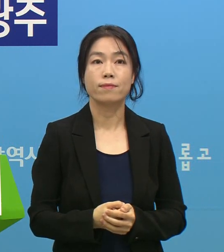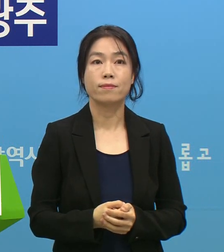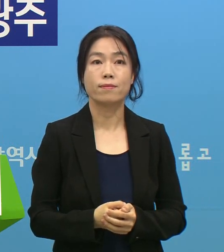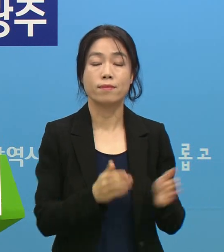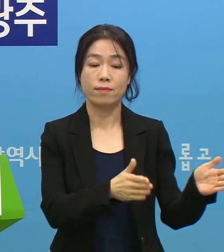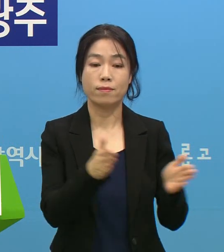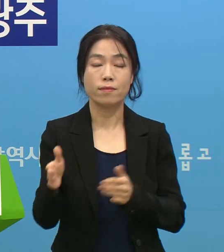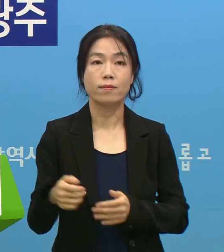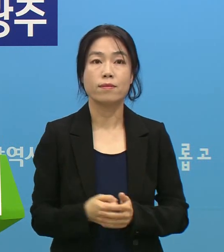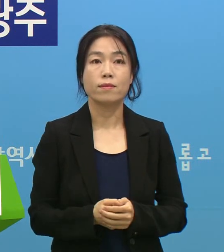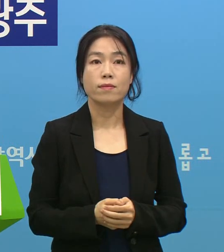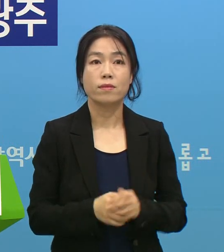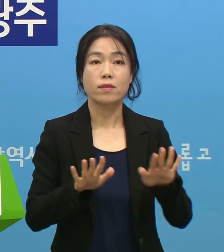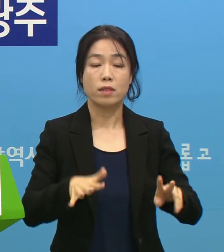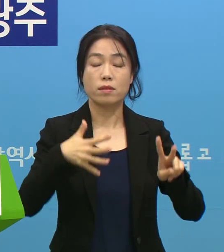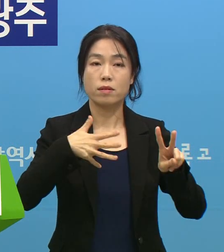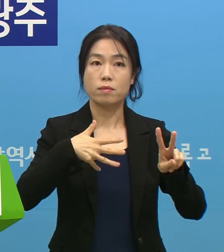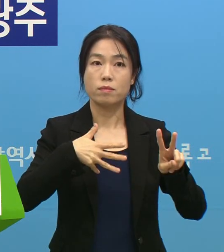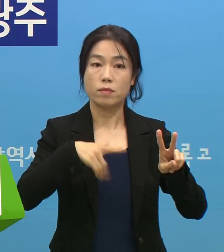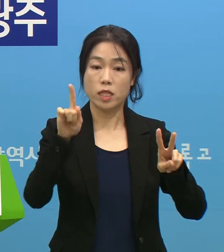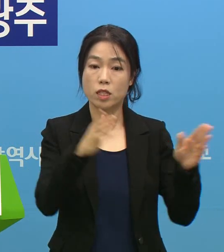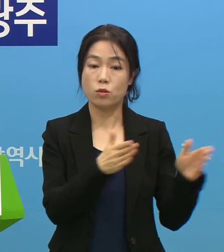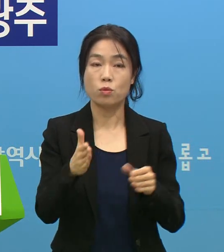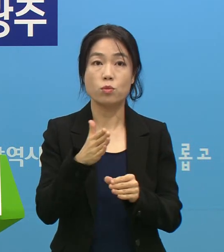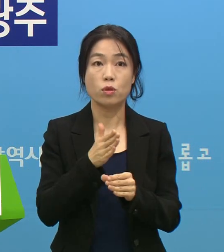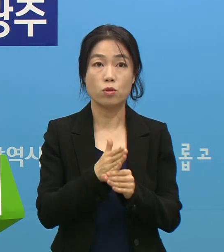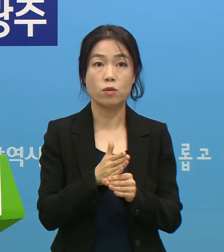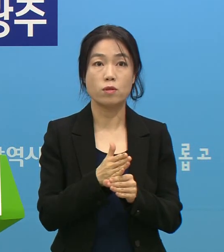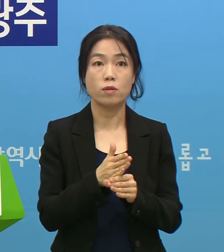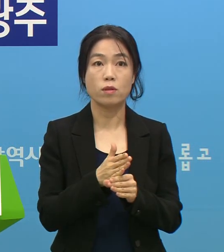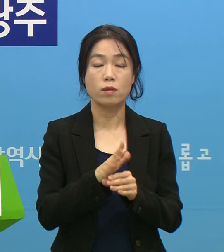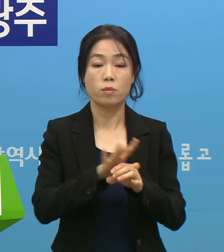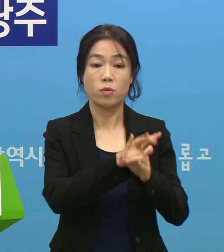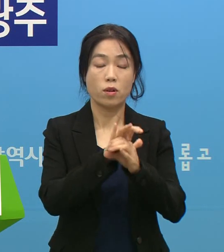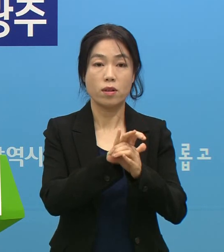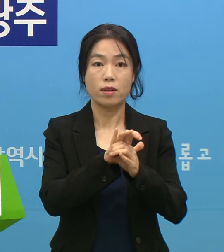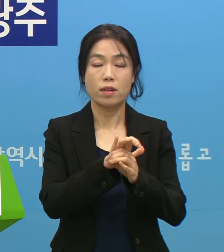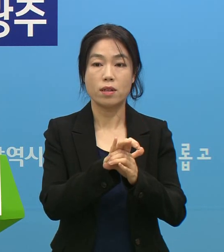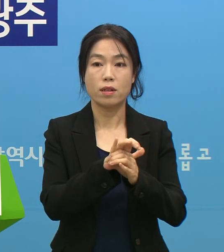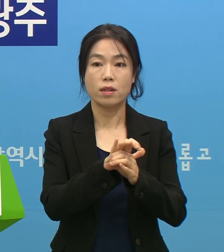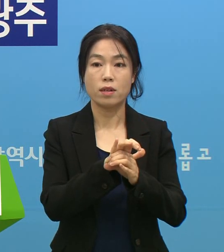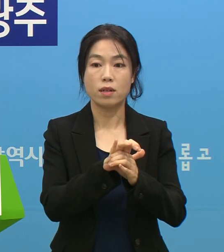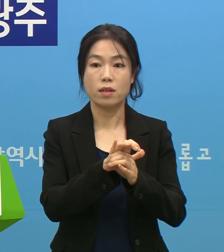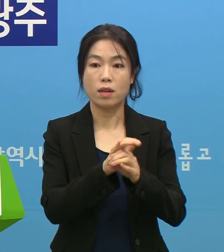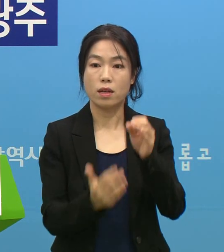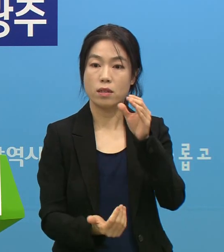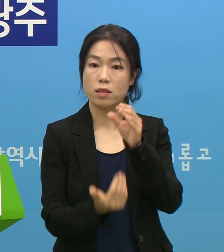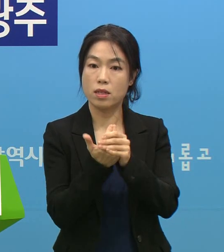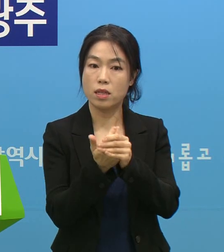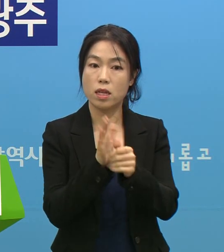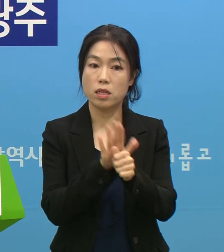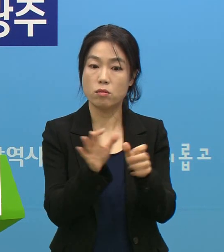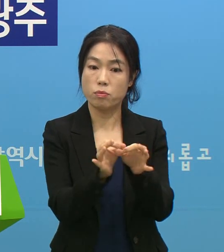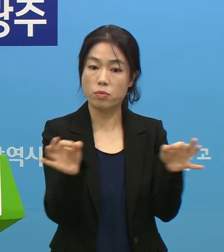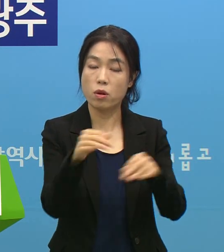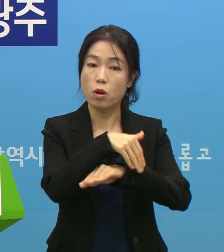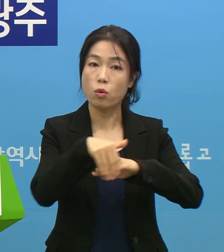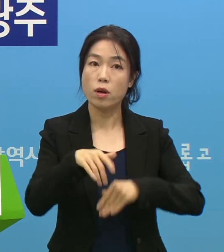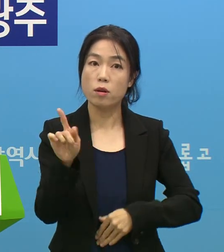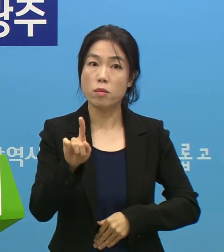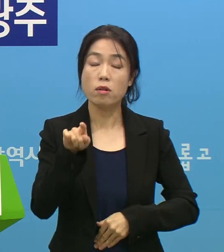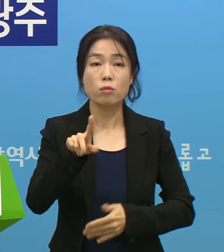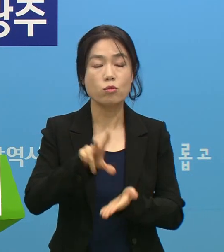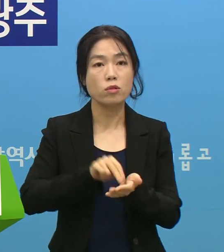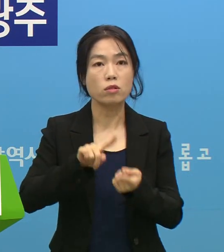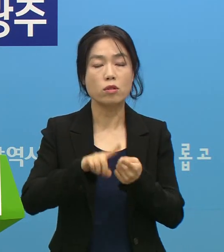그다음에 지금 2차로 준비되고 있는 코로나 재난지원금 지급 계획에 대해서 물으셨는데요. 이